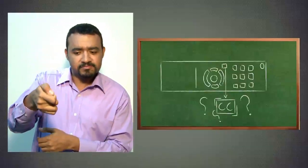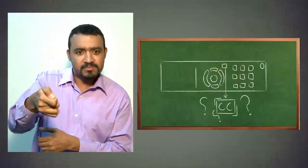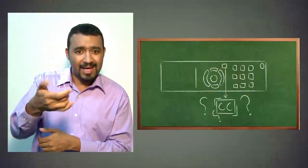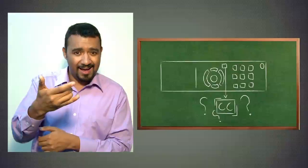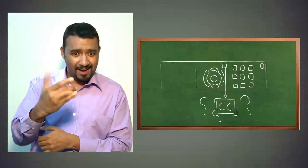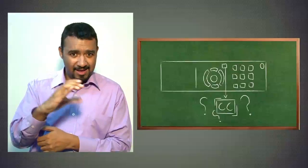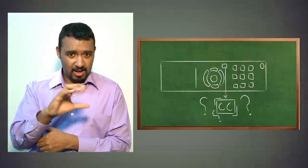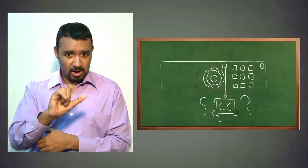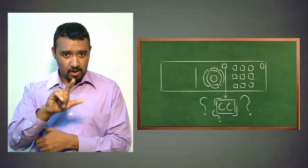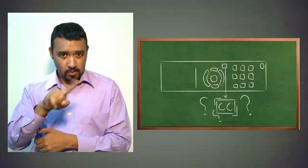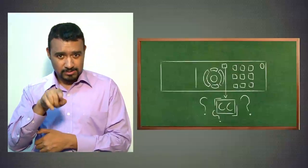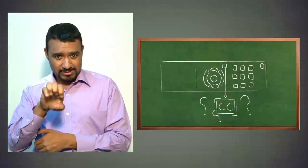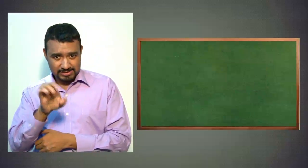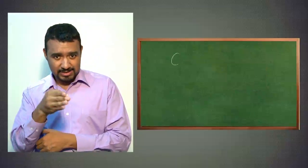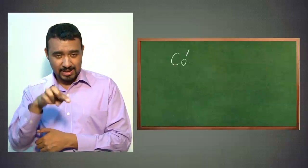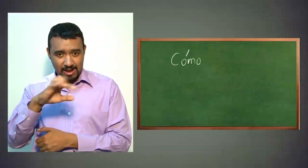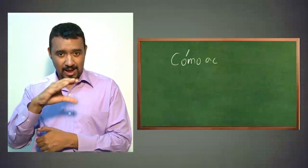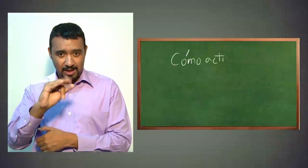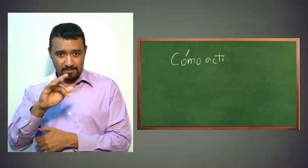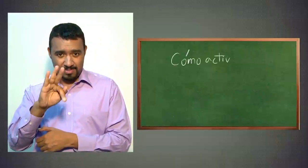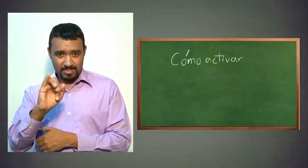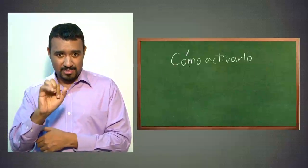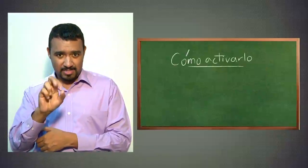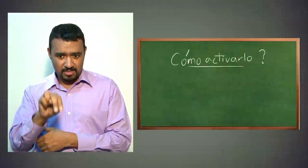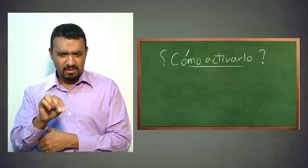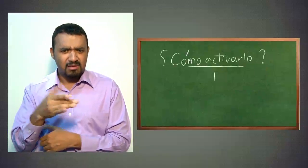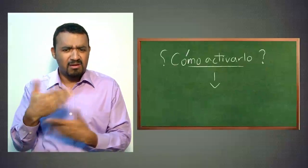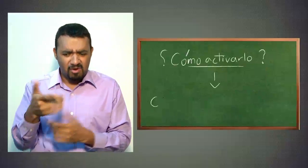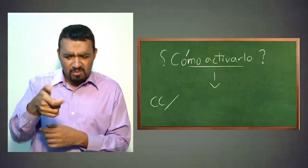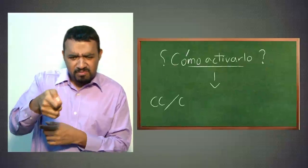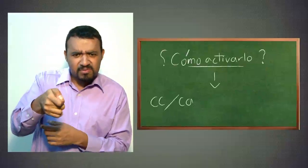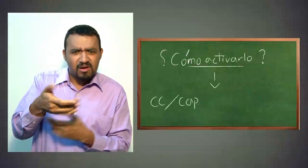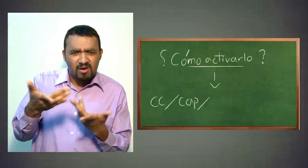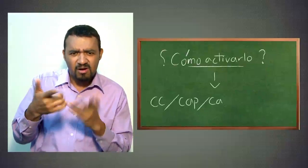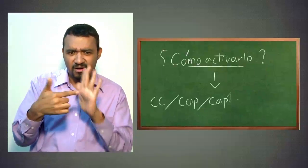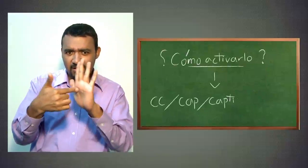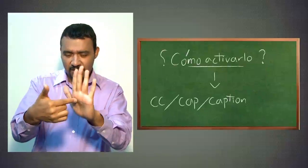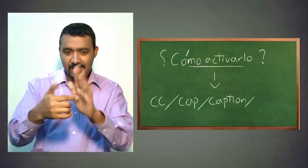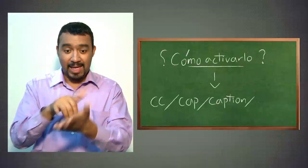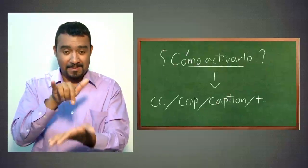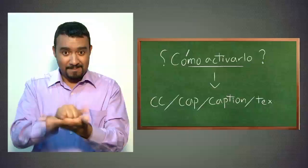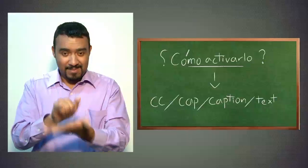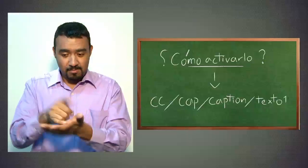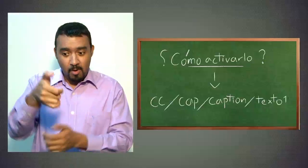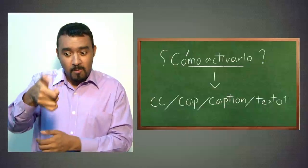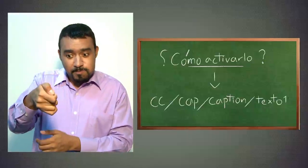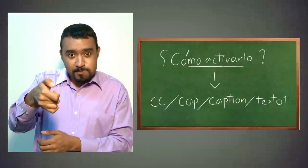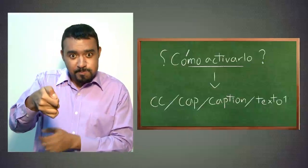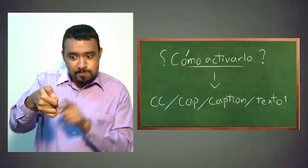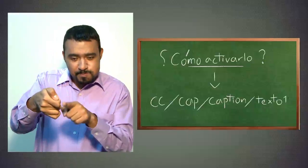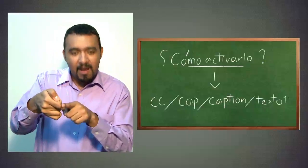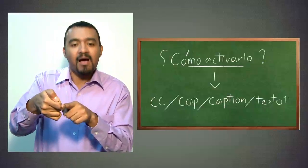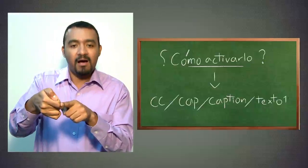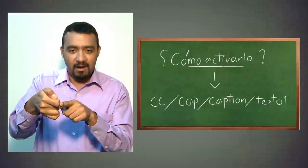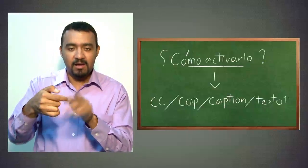del control remoto. ¿Y cómo lo activo? Se activa desde el menú de control del televisor y aparece en una de estas formas.